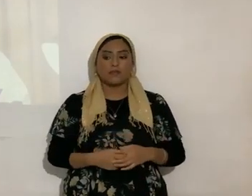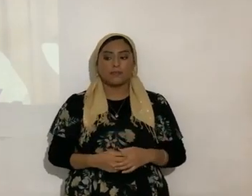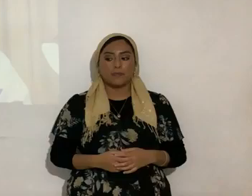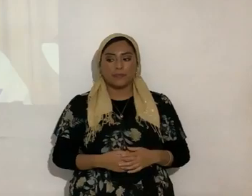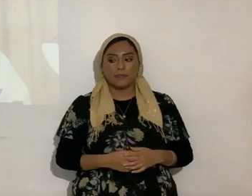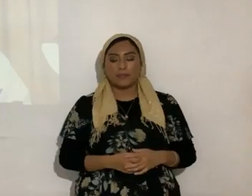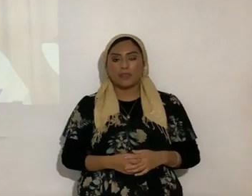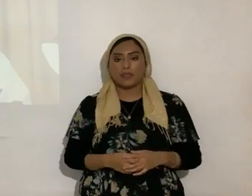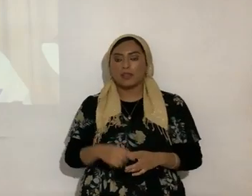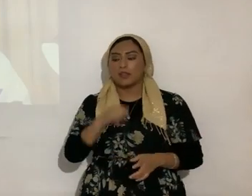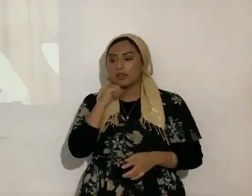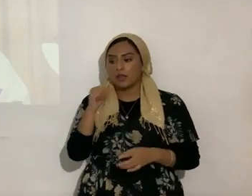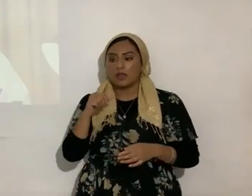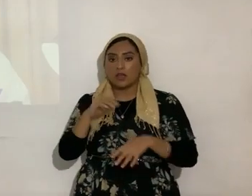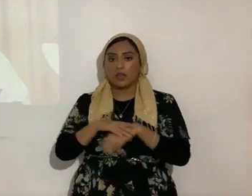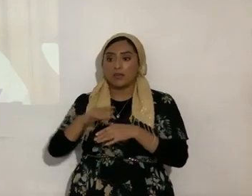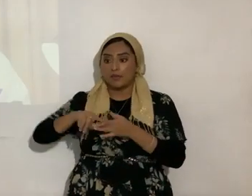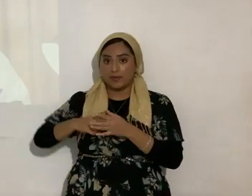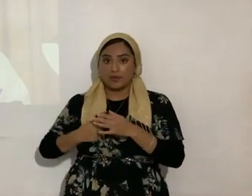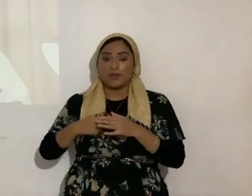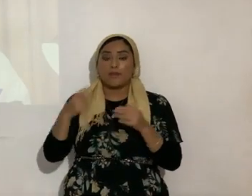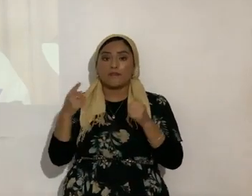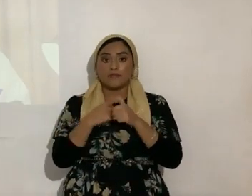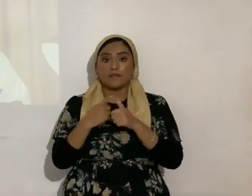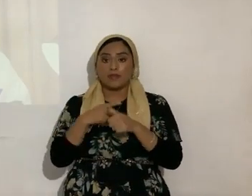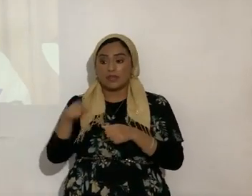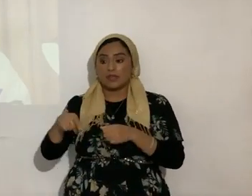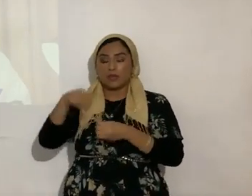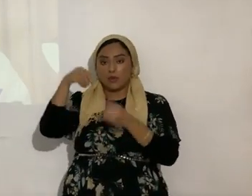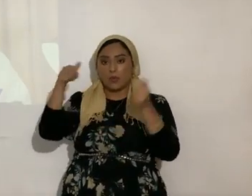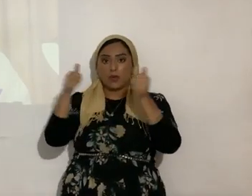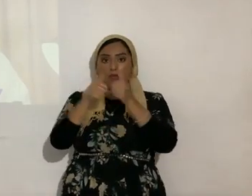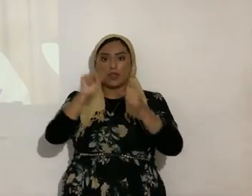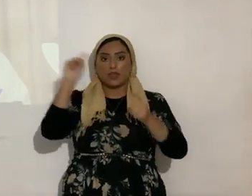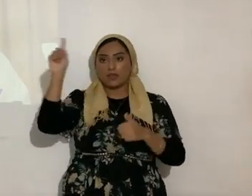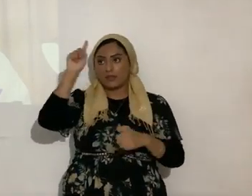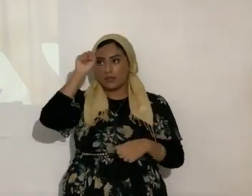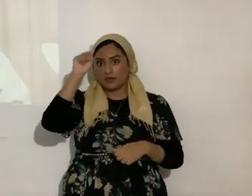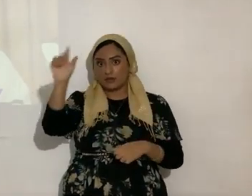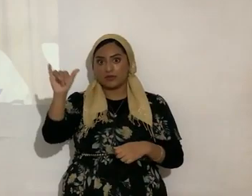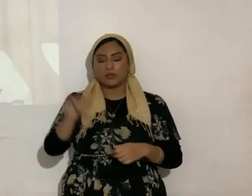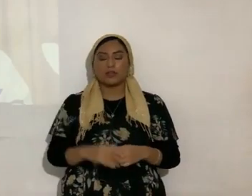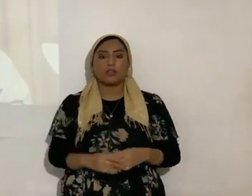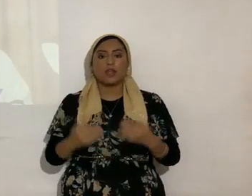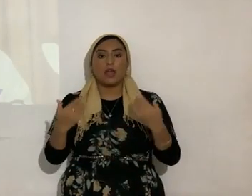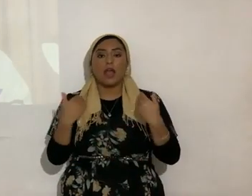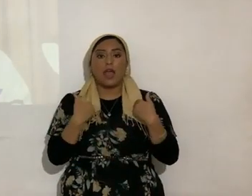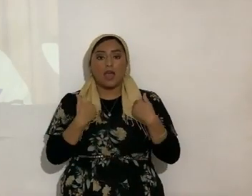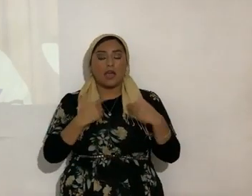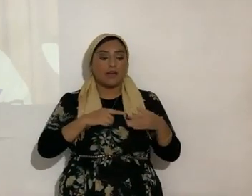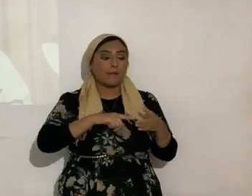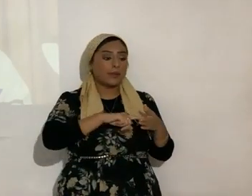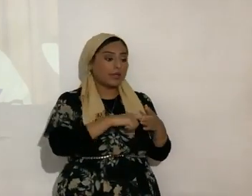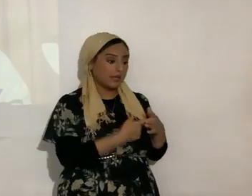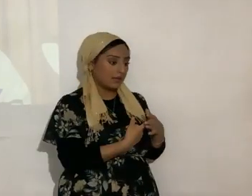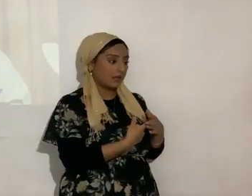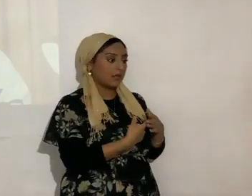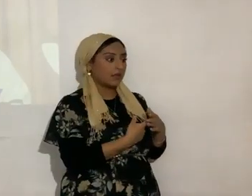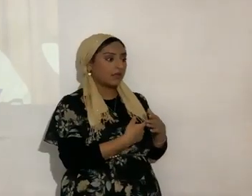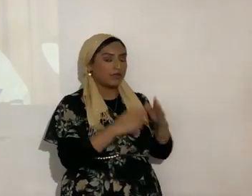no es tanto en el principio. Ahí lo correcto es en la eternidad. Hubo un principio para que Yahweh, a ver, atiendan bien,